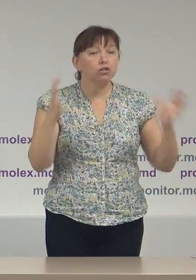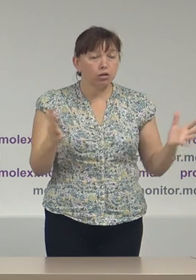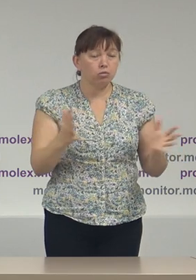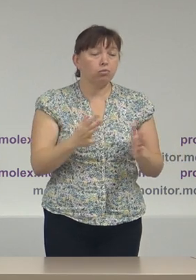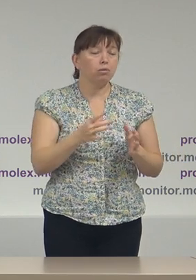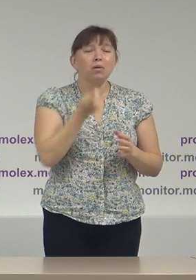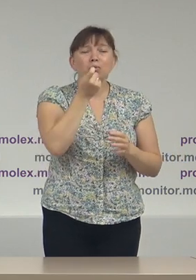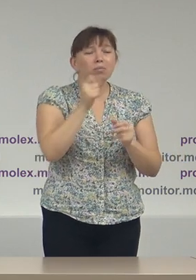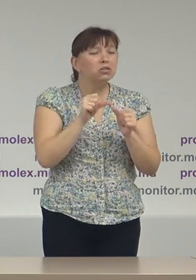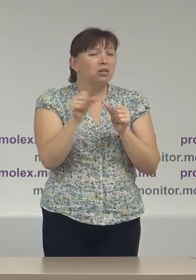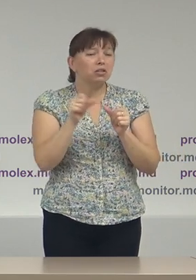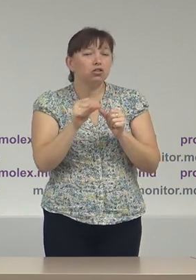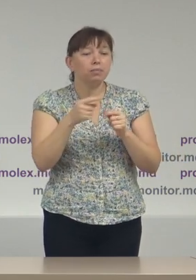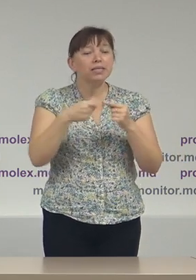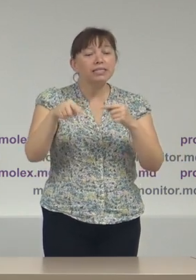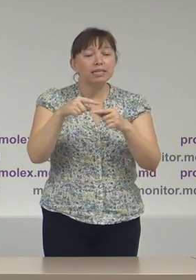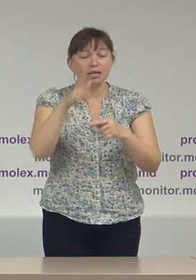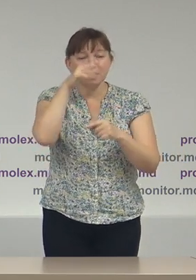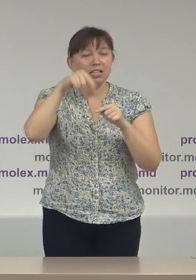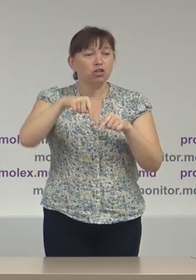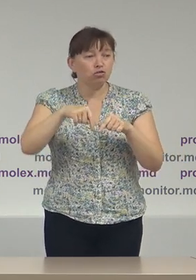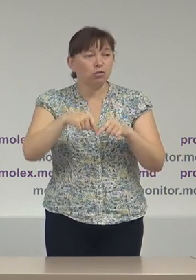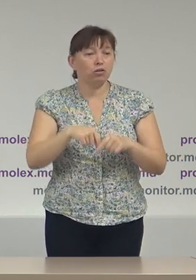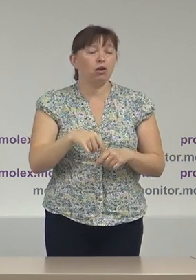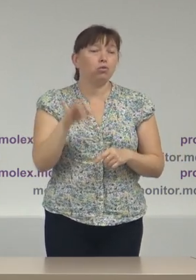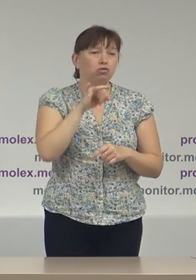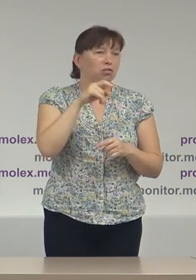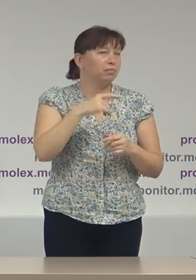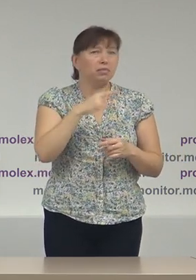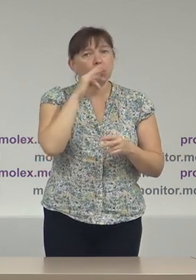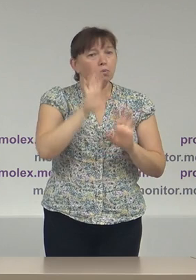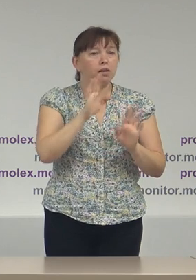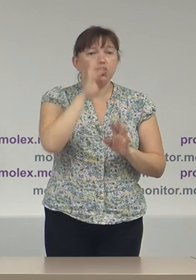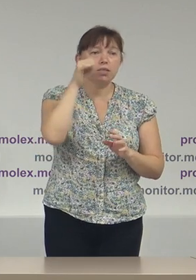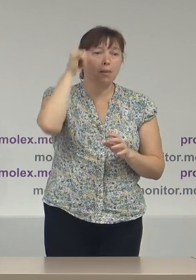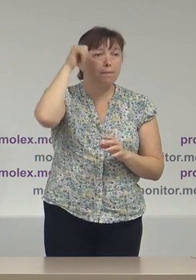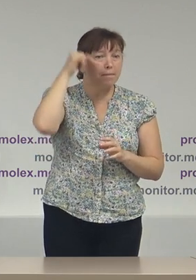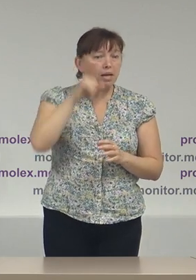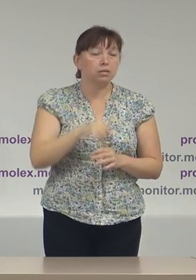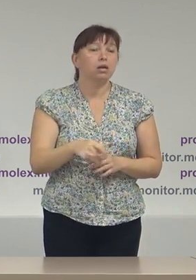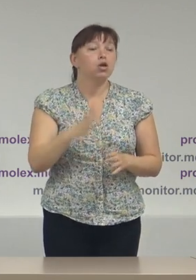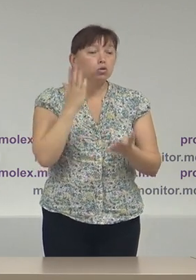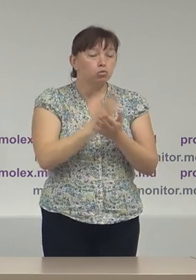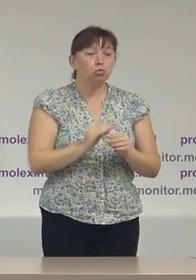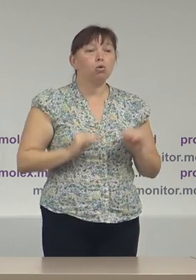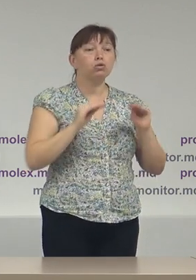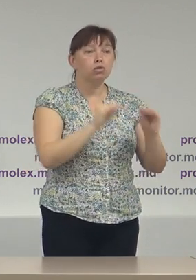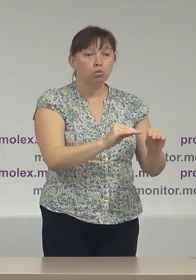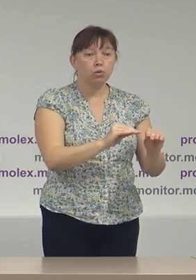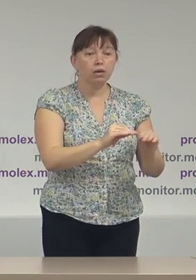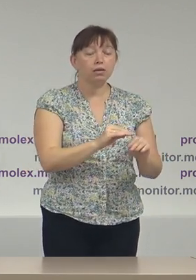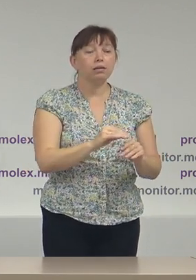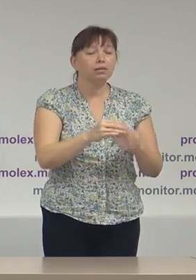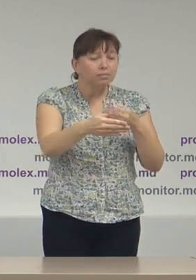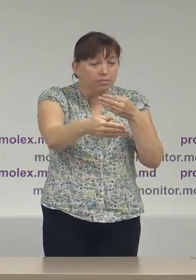excepții, de câteva secții de votare din Chișinău și Băz, dacă nu greșesc eu, sunt constituite în